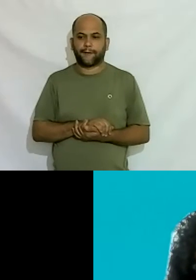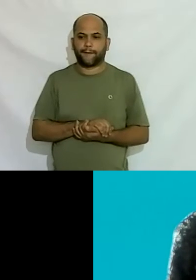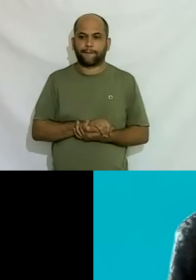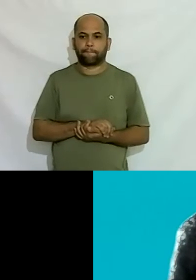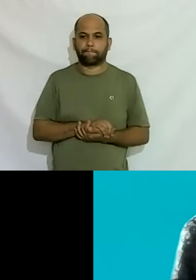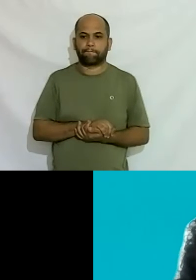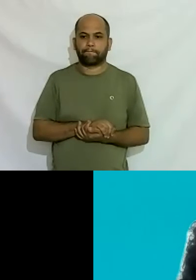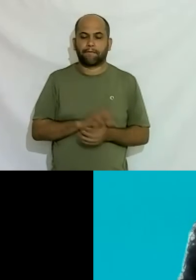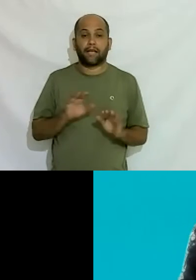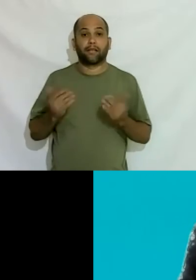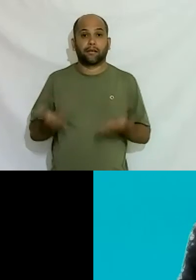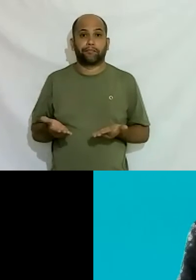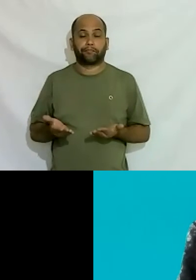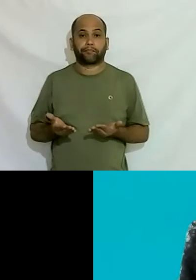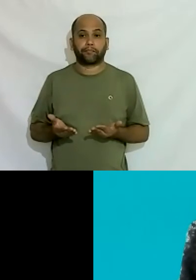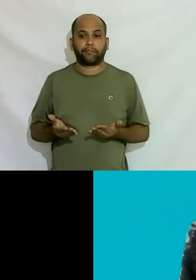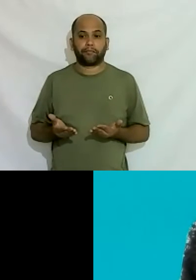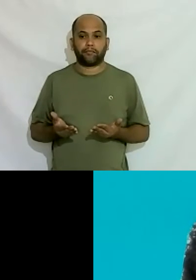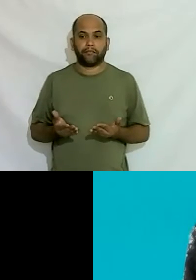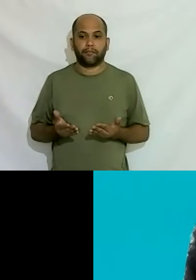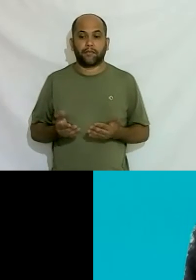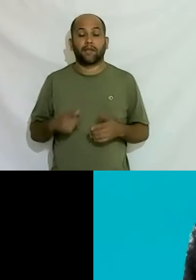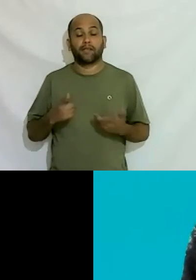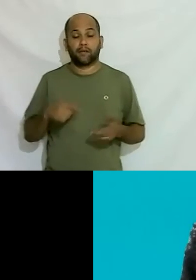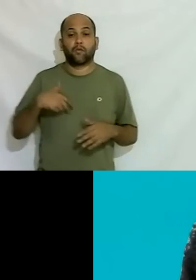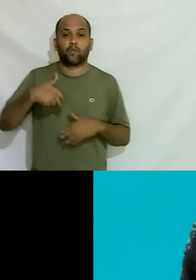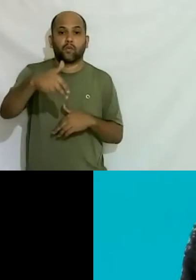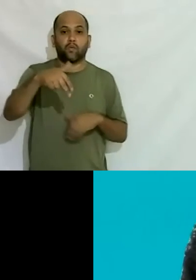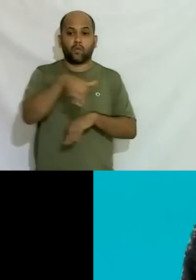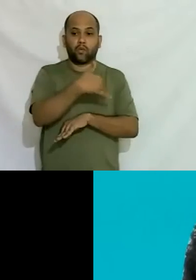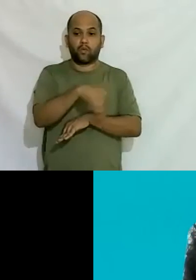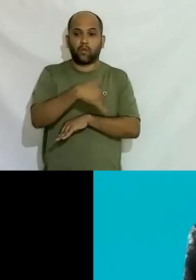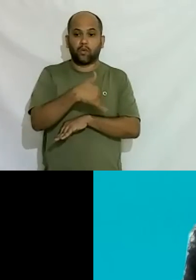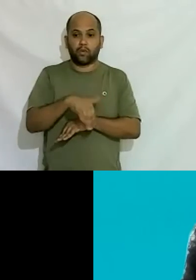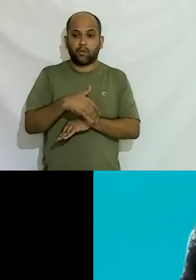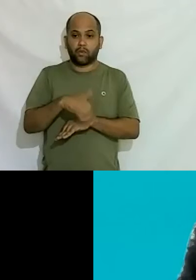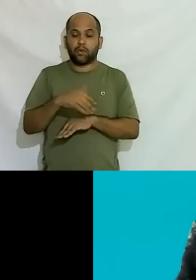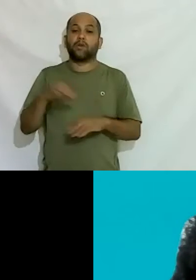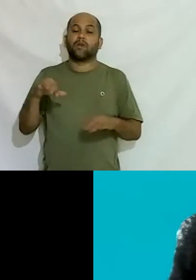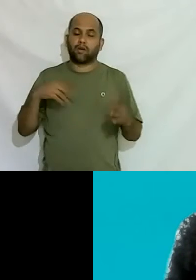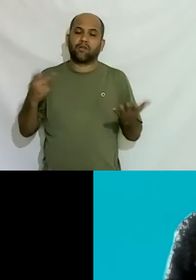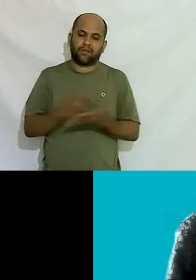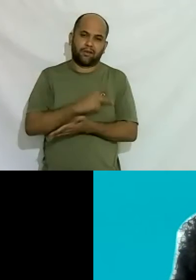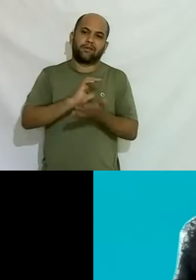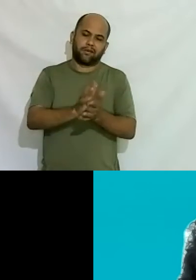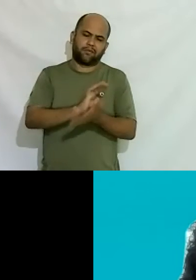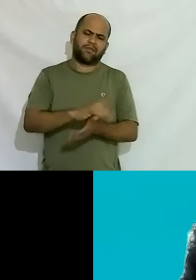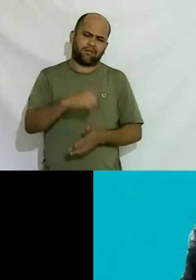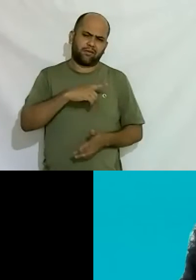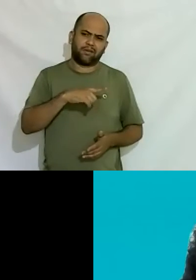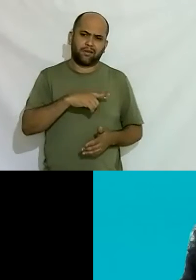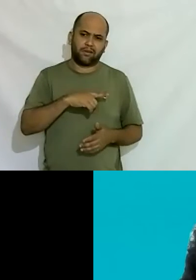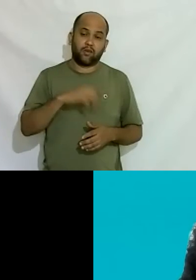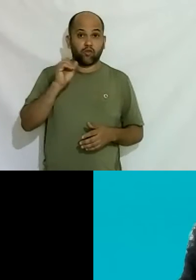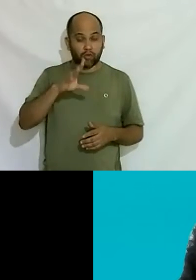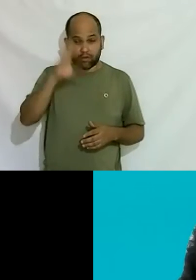então quando eu ando na rua eu sofro preconceito em todas as situações não só no